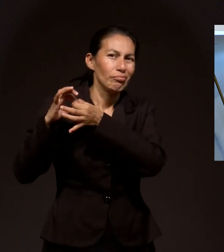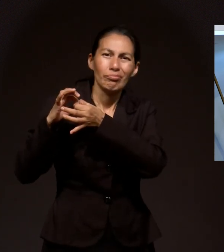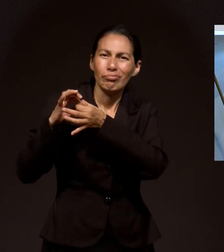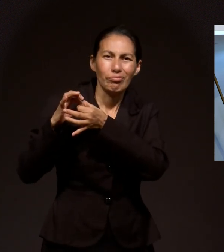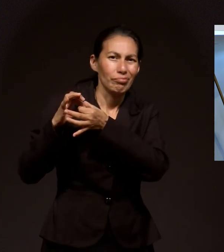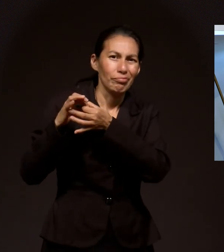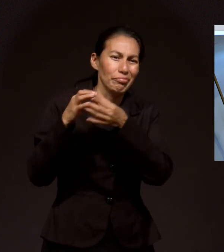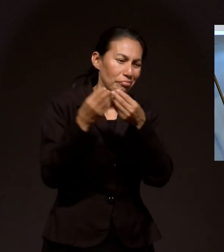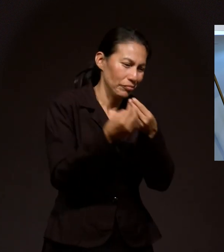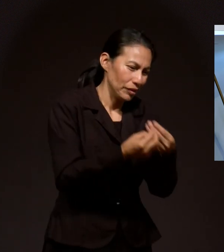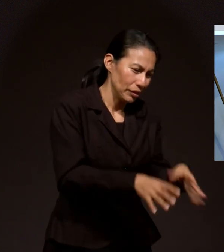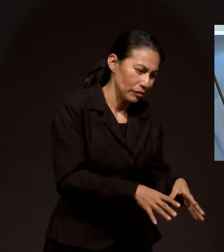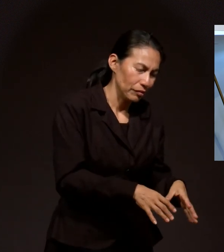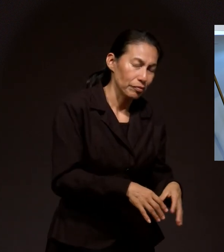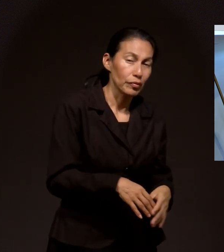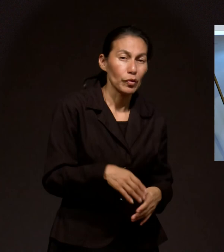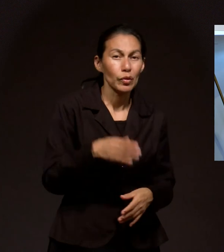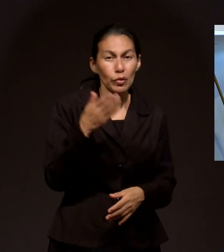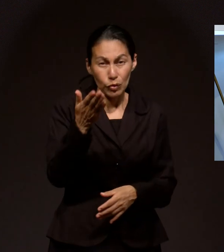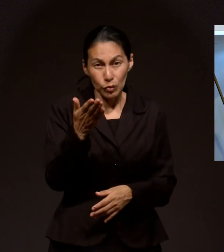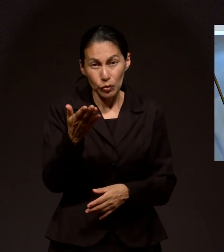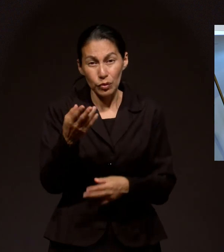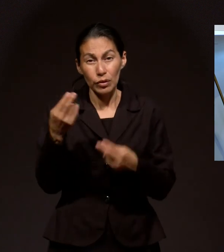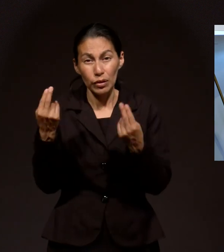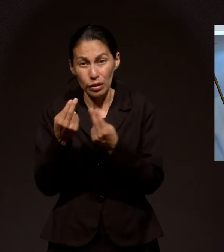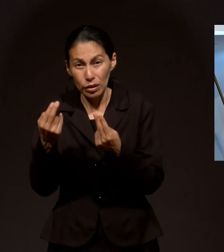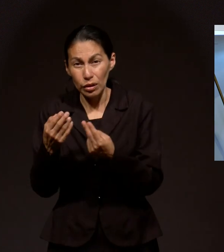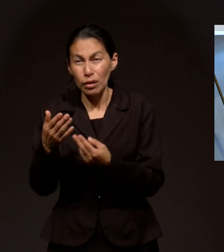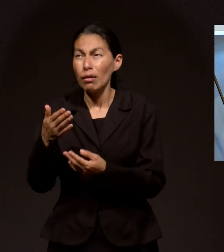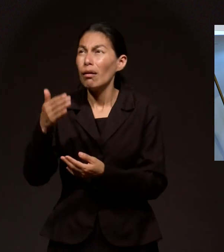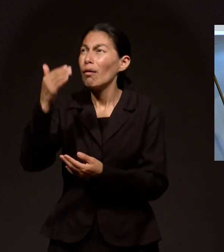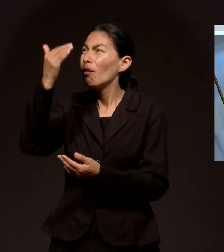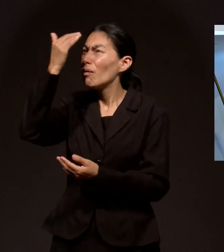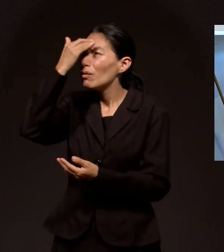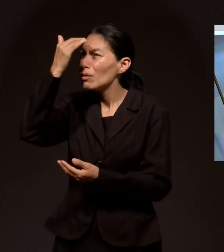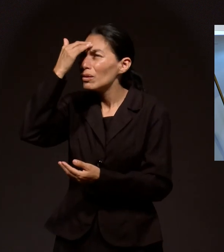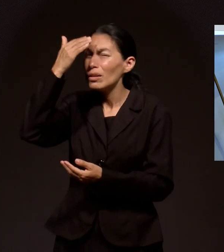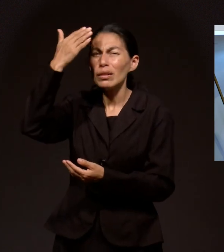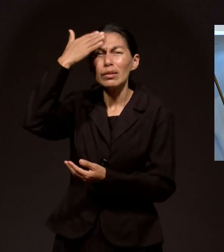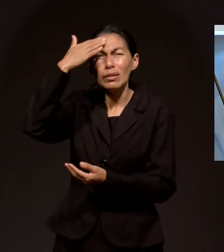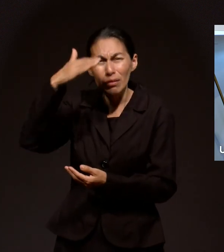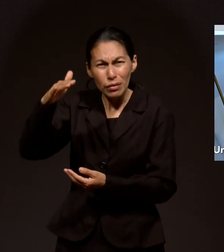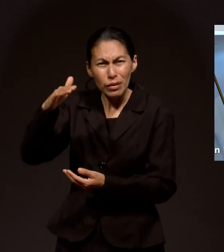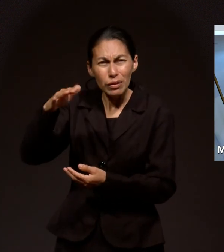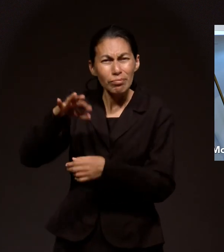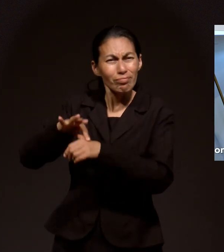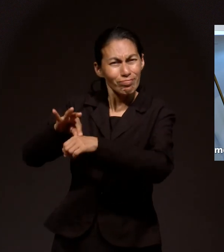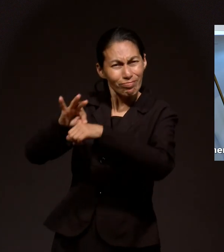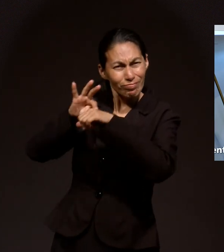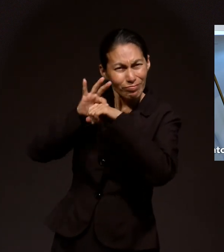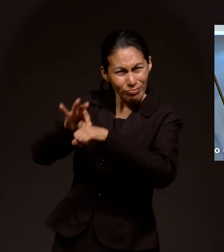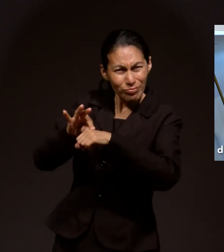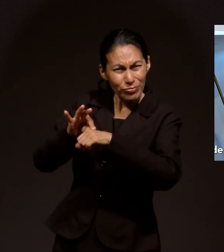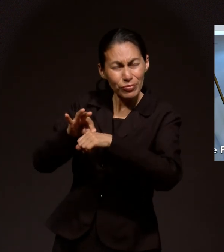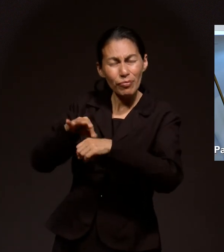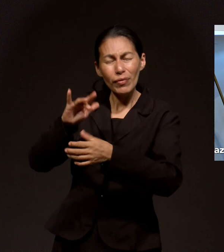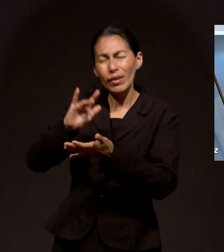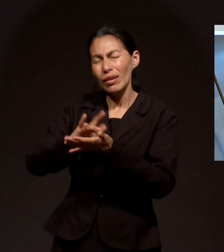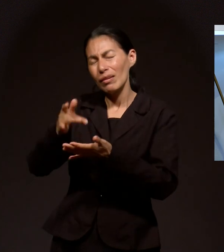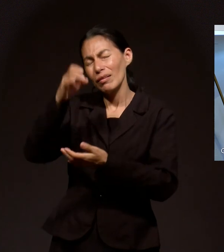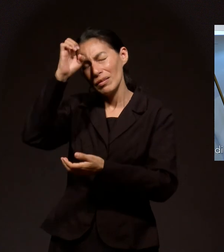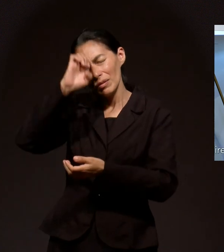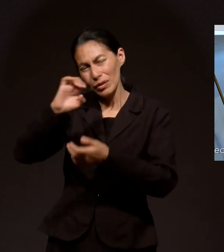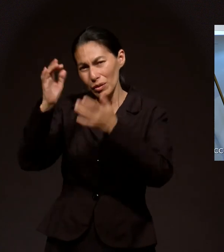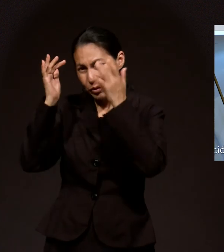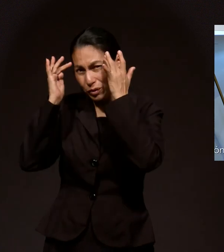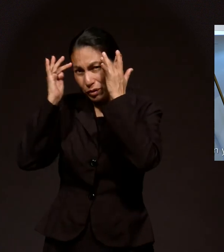Pero si lo haces Escucharás Y verás Y conocerás Personalmente Por medio